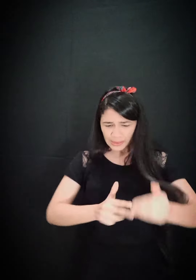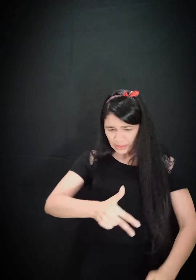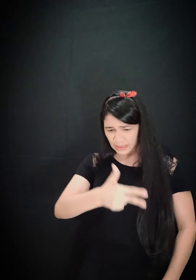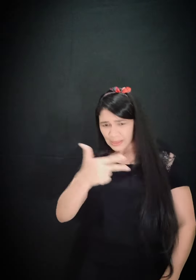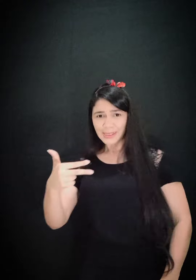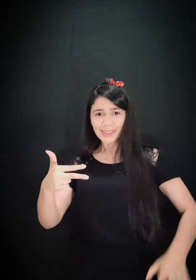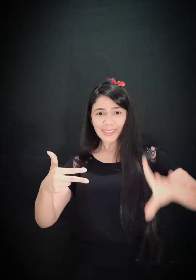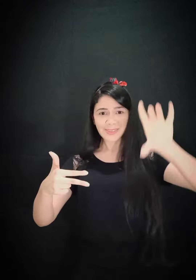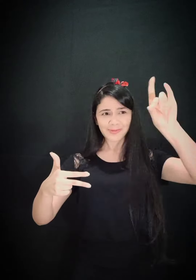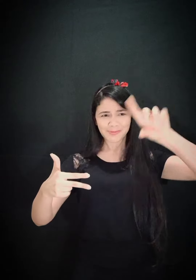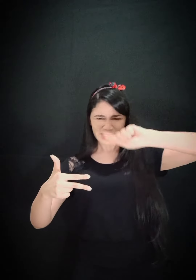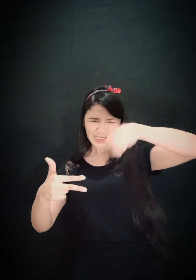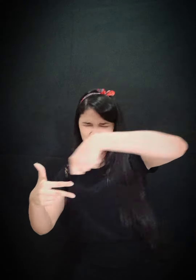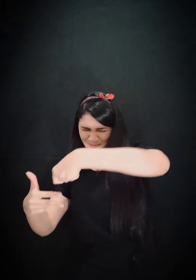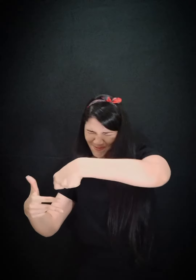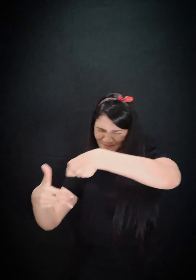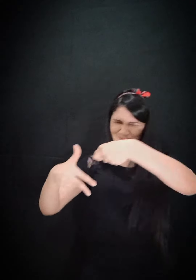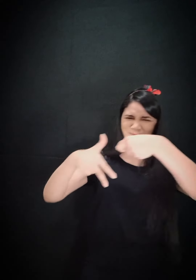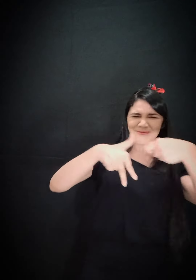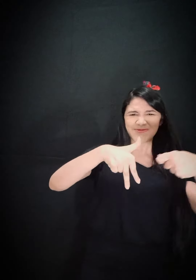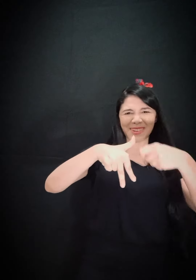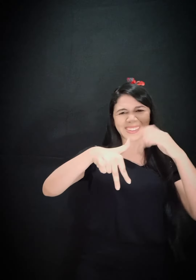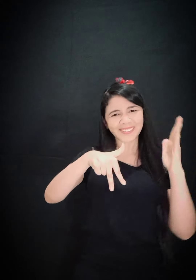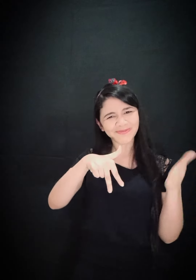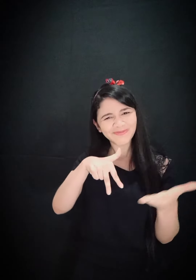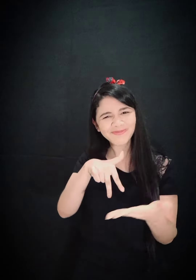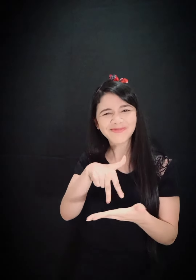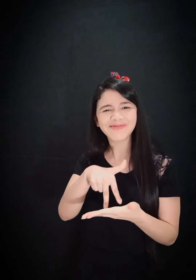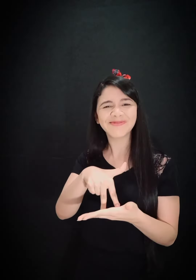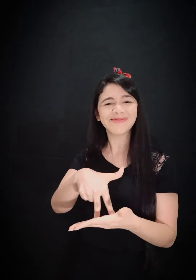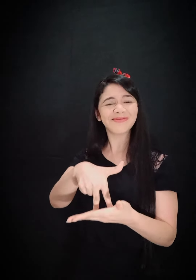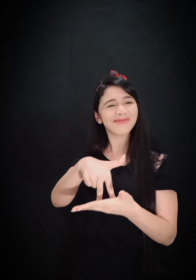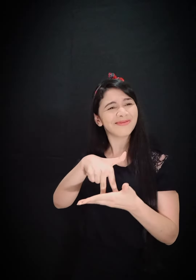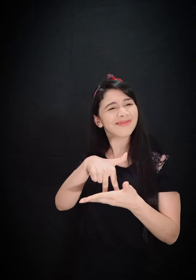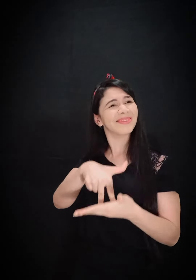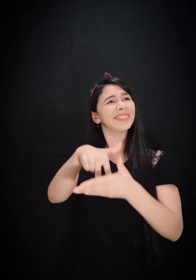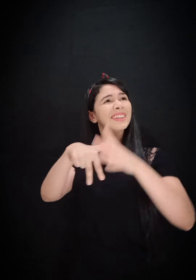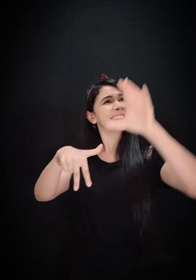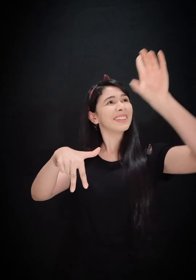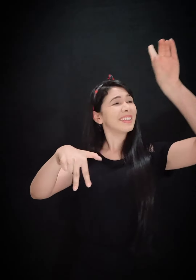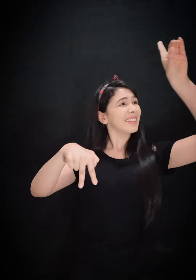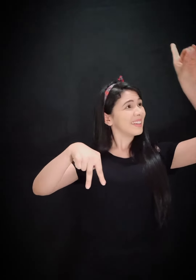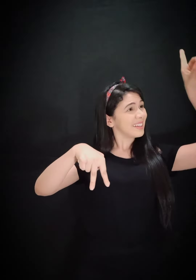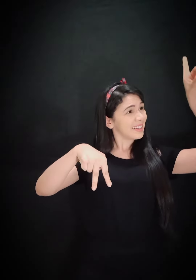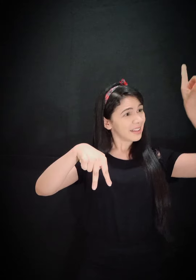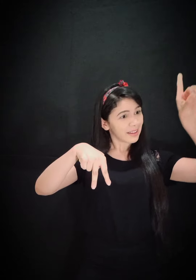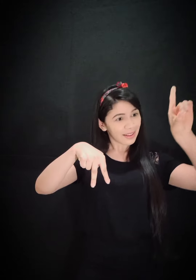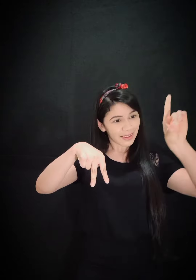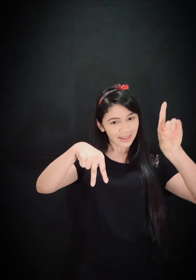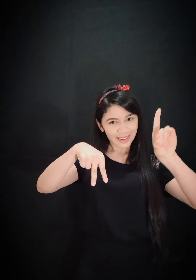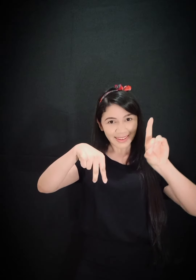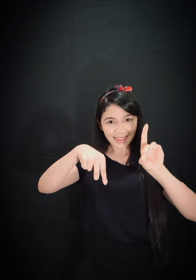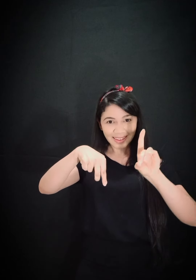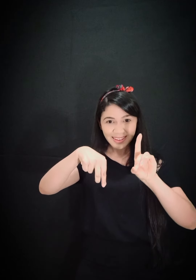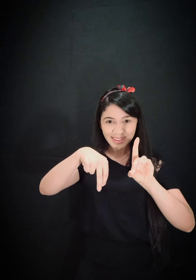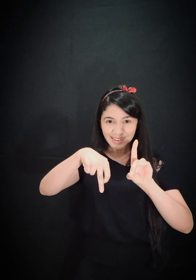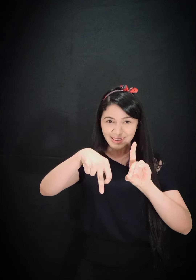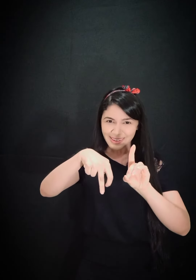O Criador te esconderá em